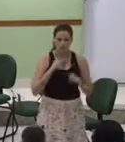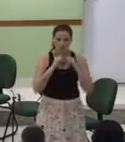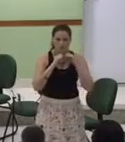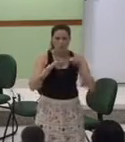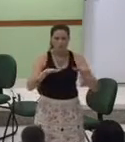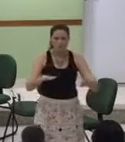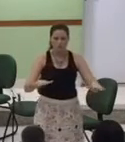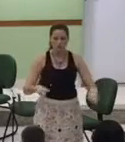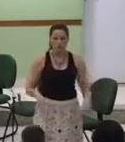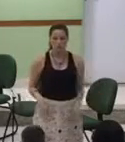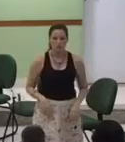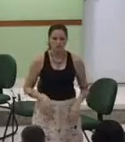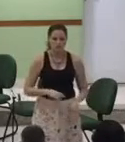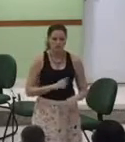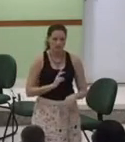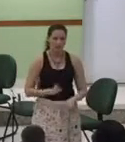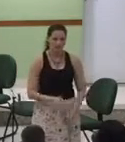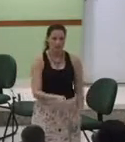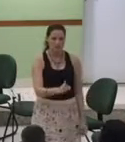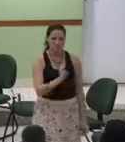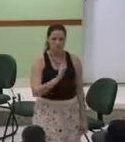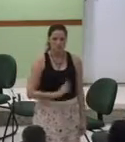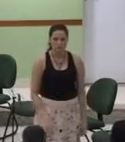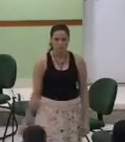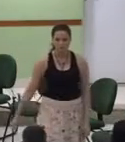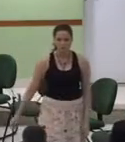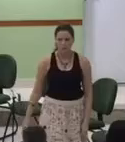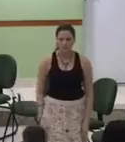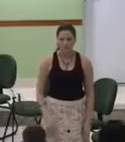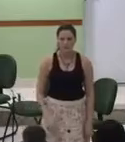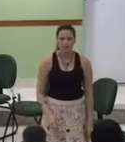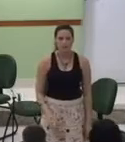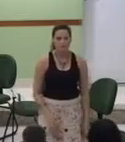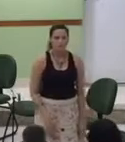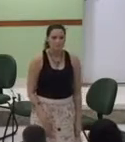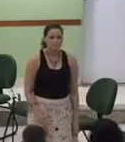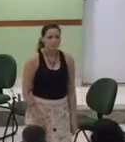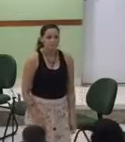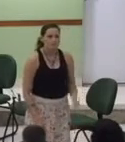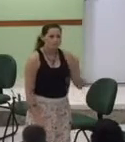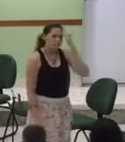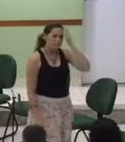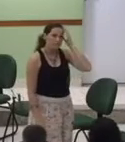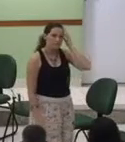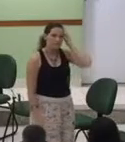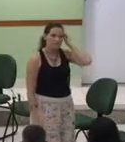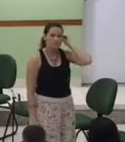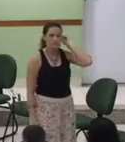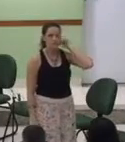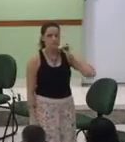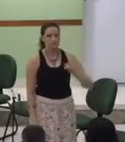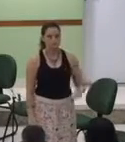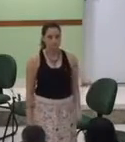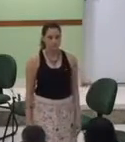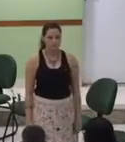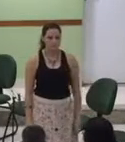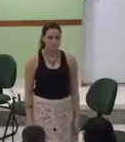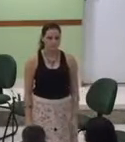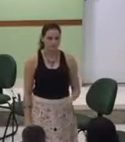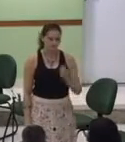É uma benção do Senhor Vamos cantar esse hino Bençãos que nem sei contar A Bíblia